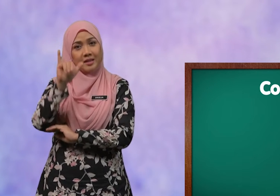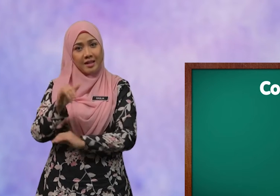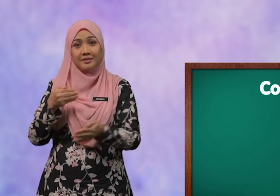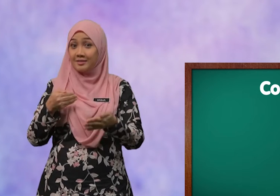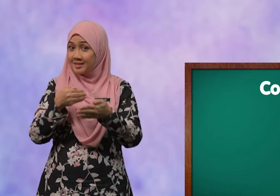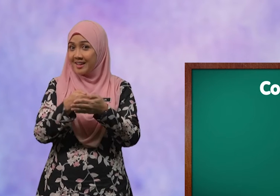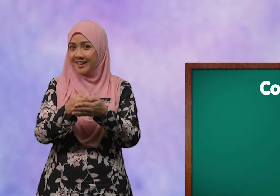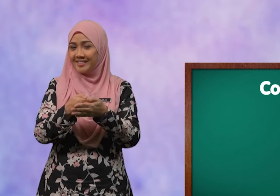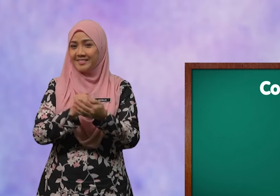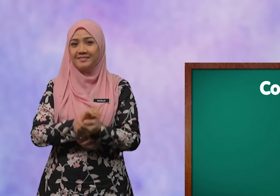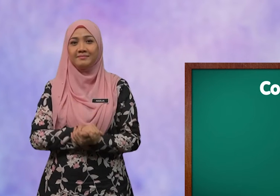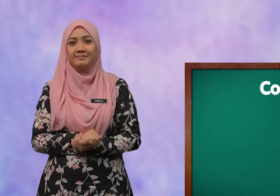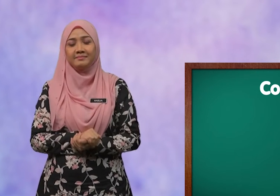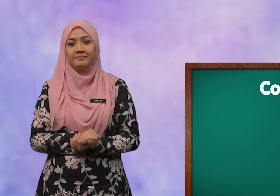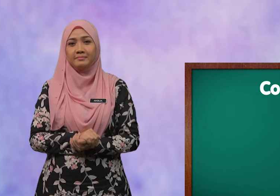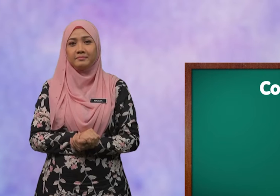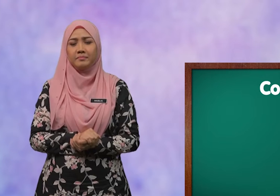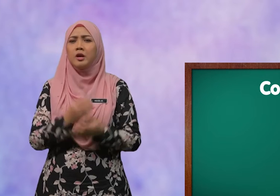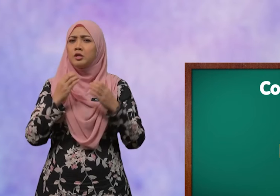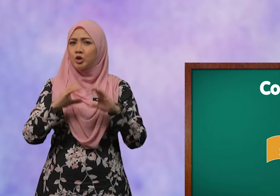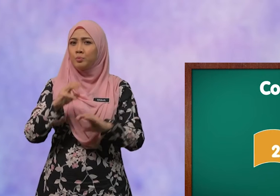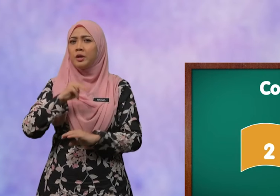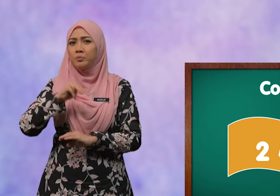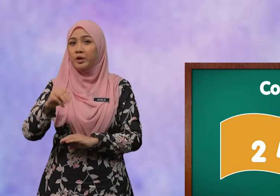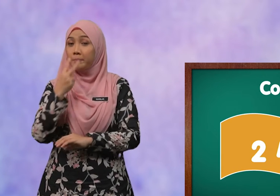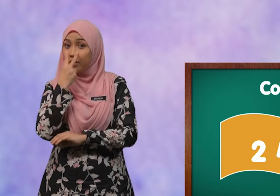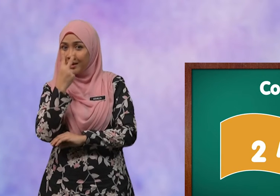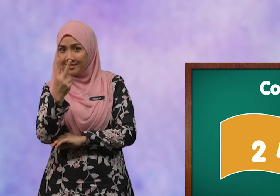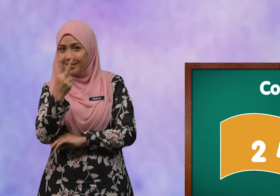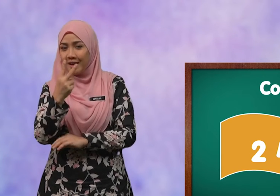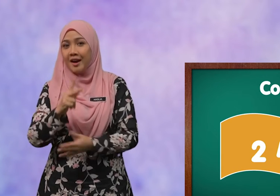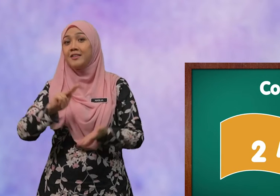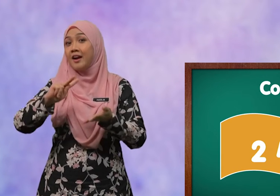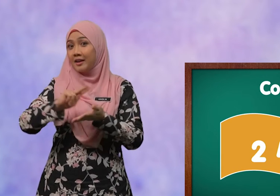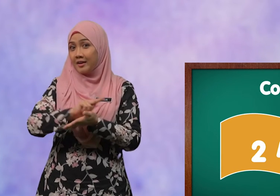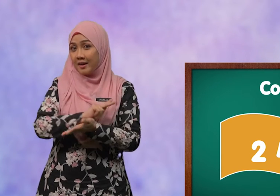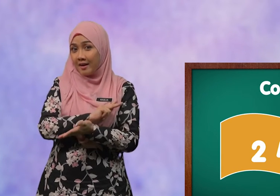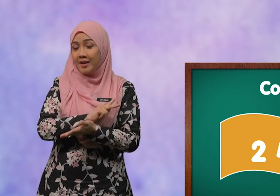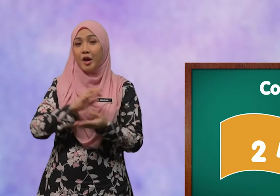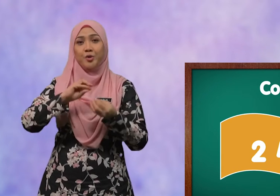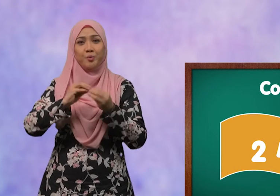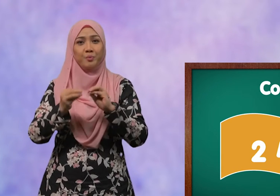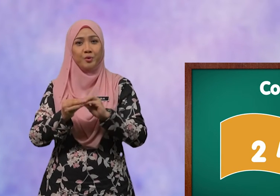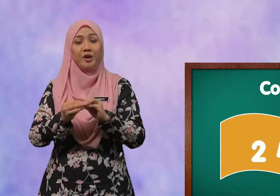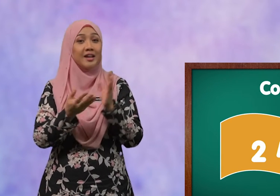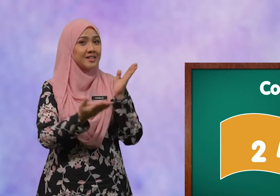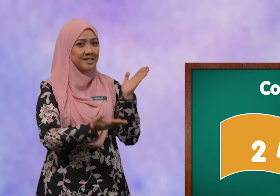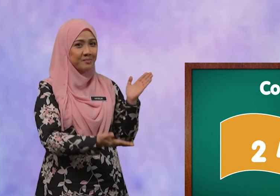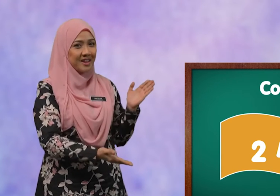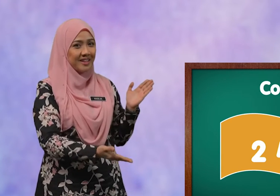yang terdekat. Cuba, murid, perhatikan kad nombor di sebelah